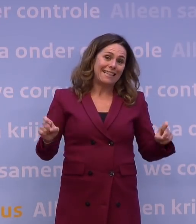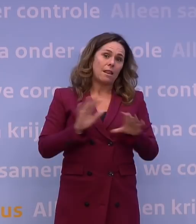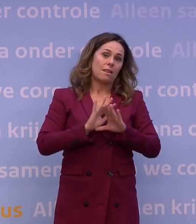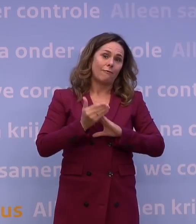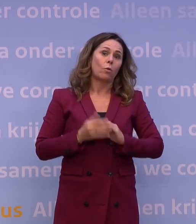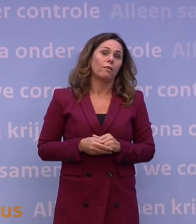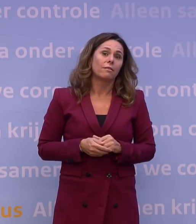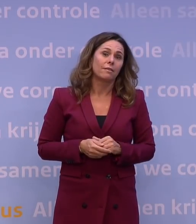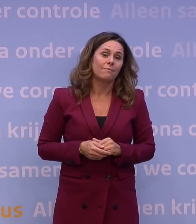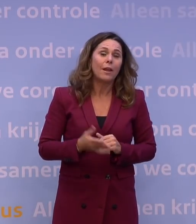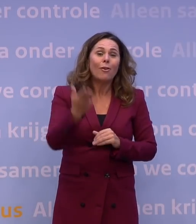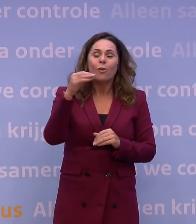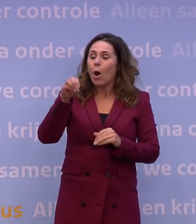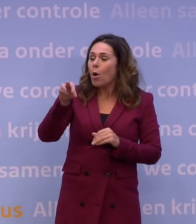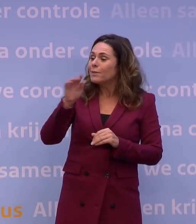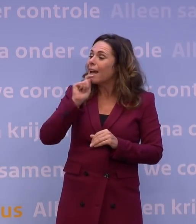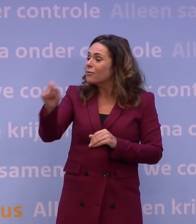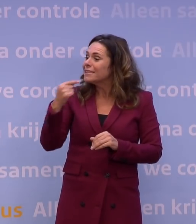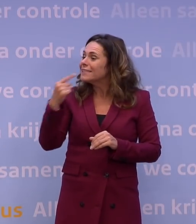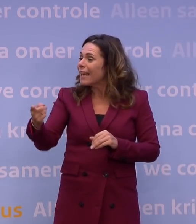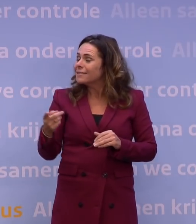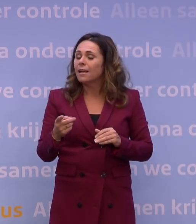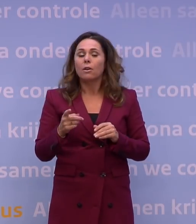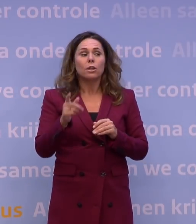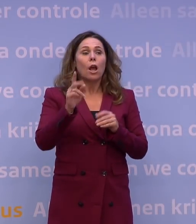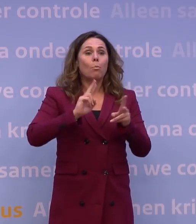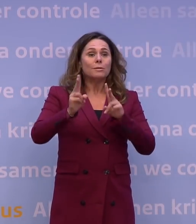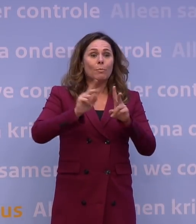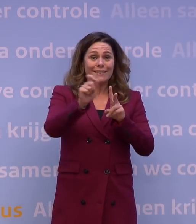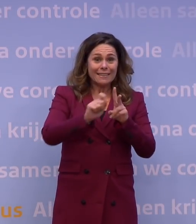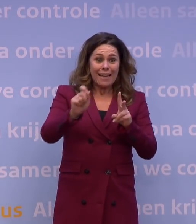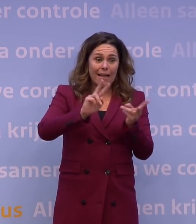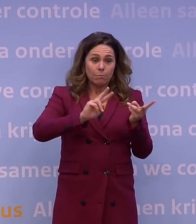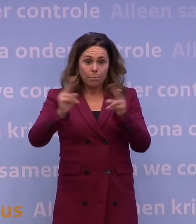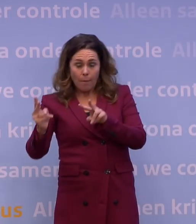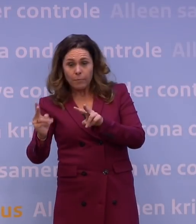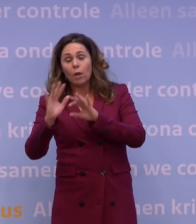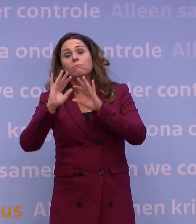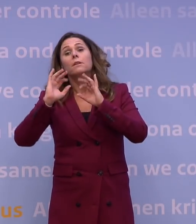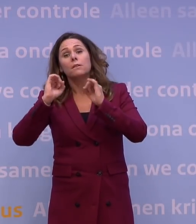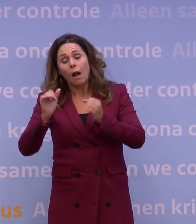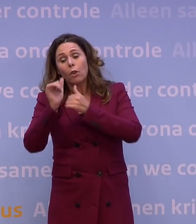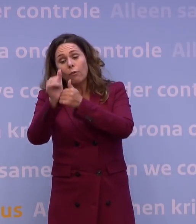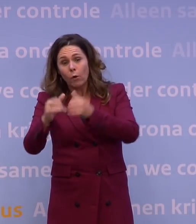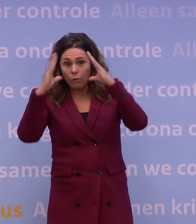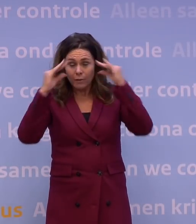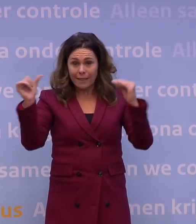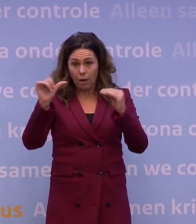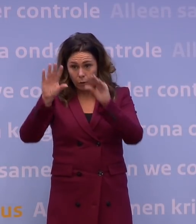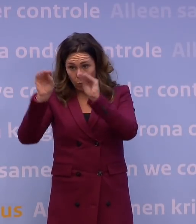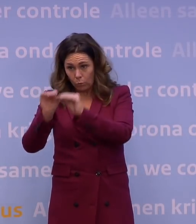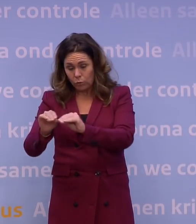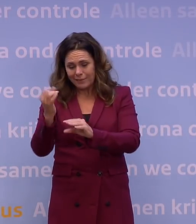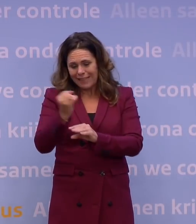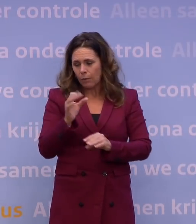OMT-advies gezien dat het OMT zelf zegt, als de besmettingsgraad verandert, kan dat ook in Nederland tot andere conclusies leiden. Dat is voor ons de aanleiding geweest om het